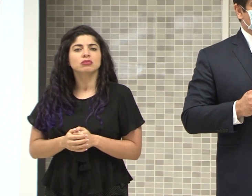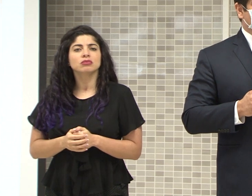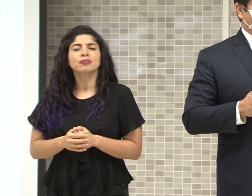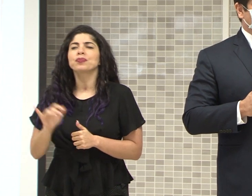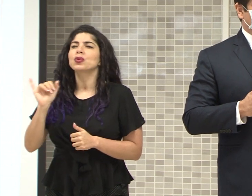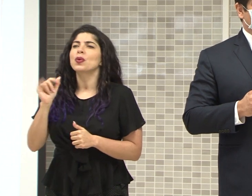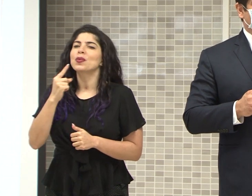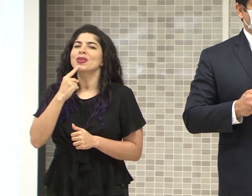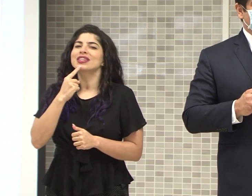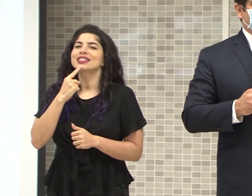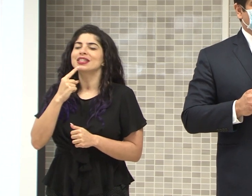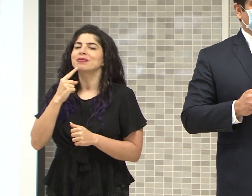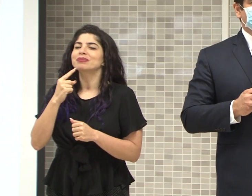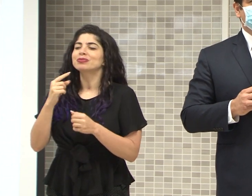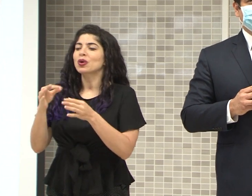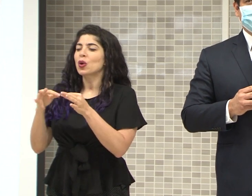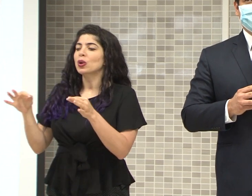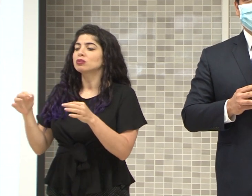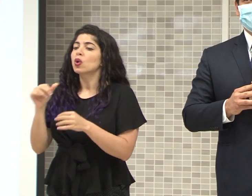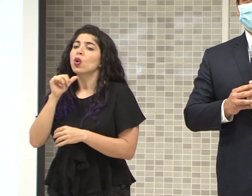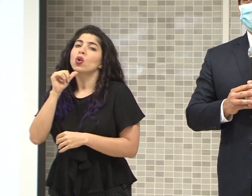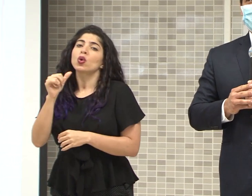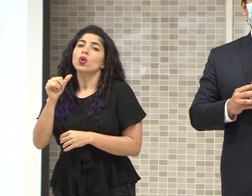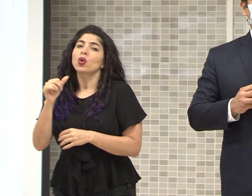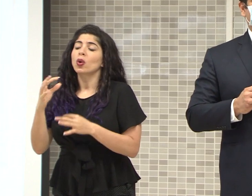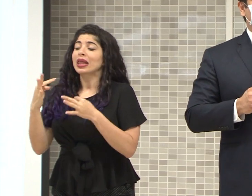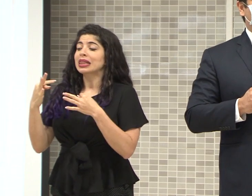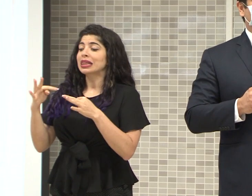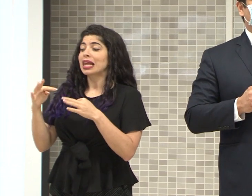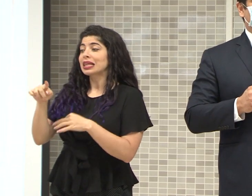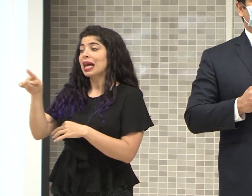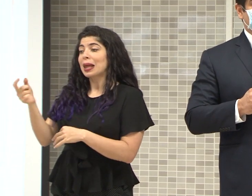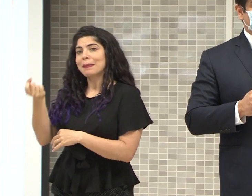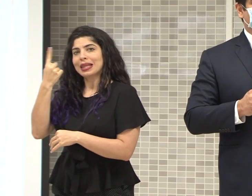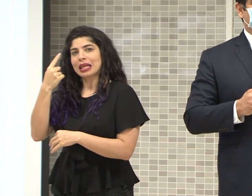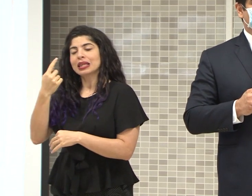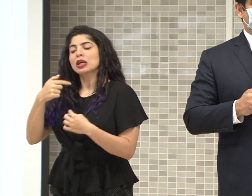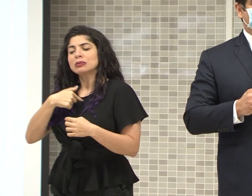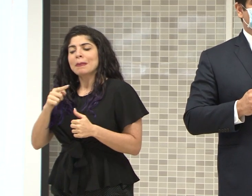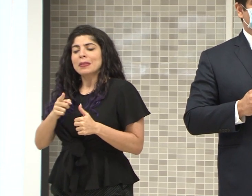como dice la oración, no tanto tratar de ser comprendido, sino de comprender.